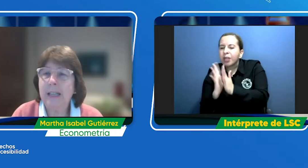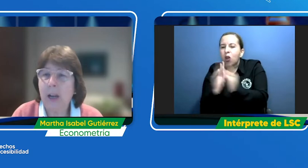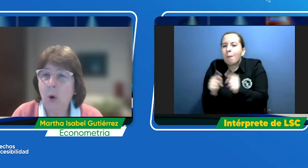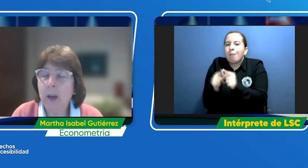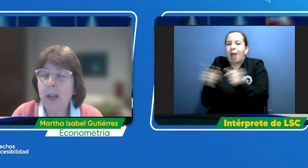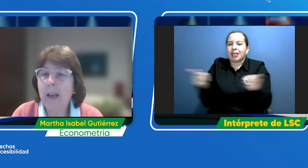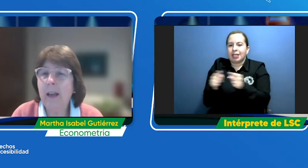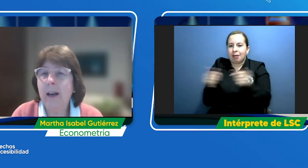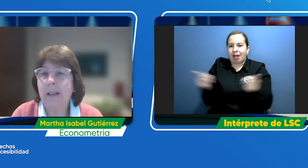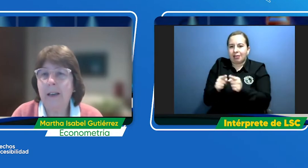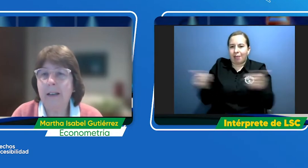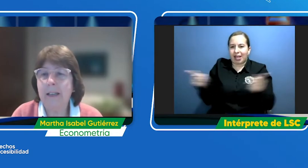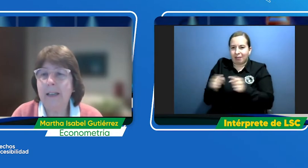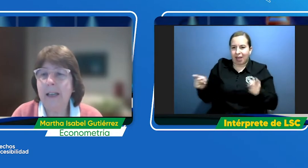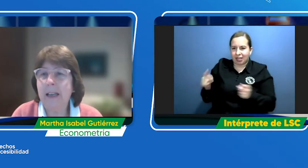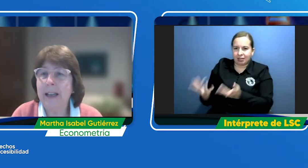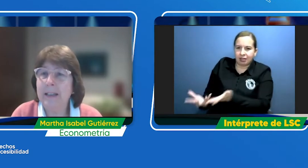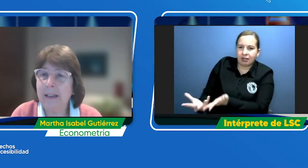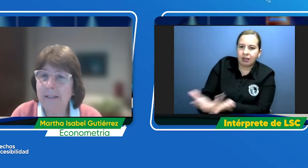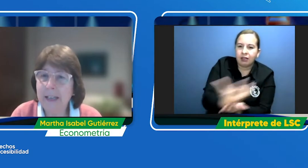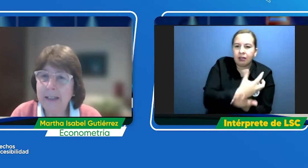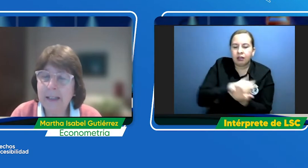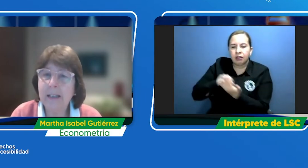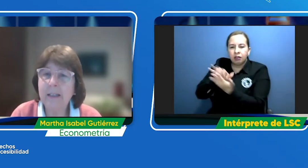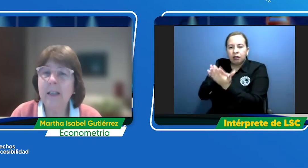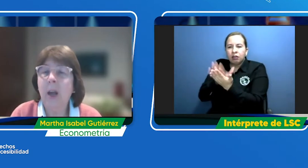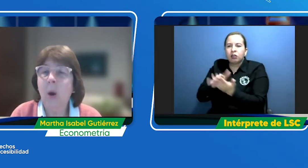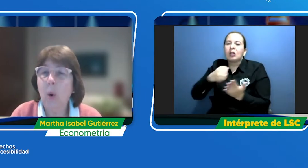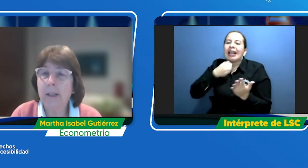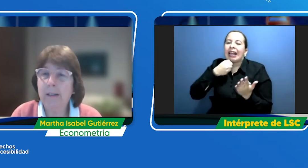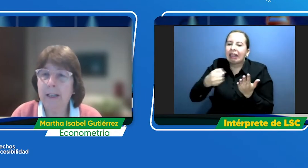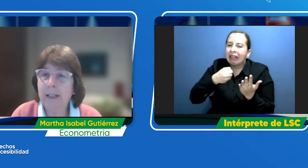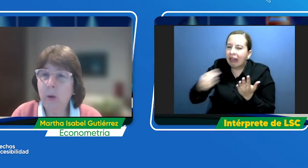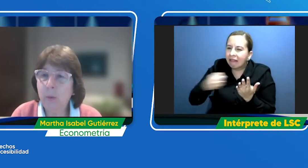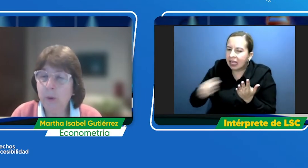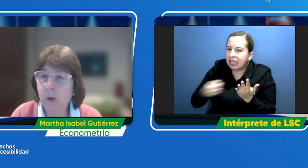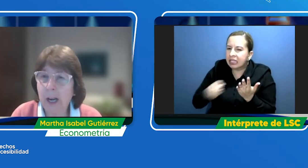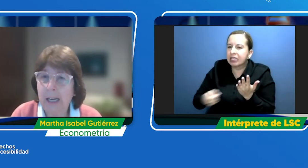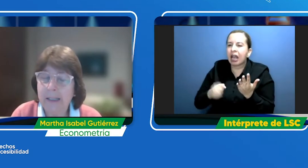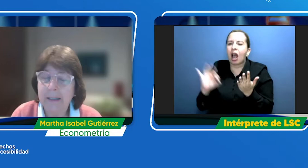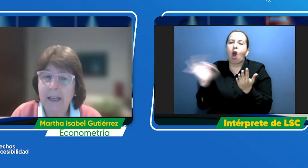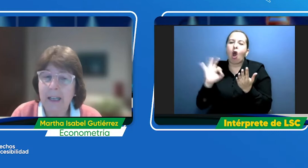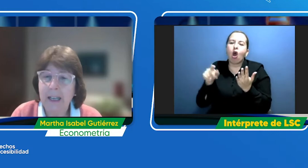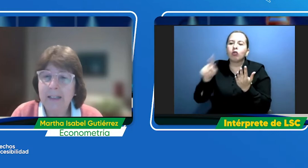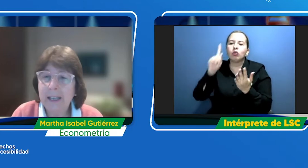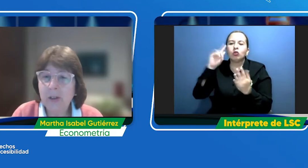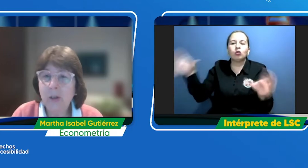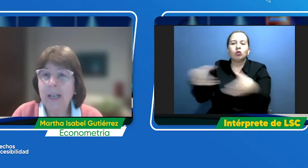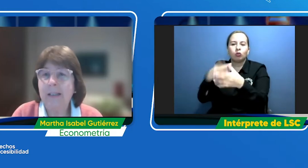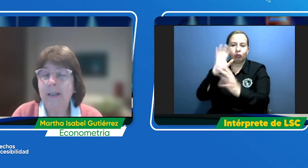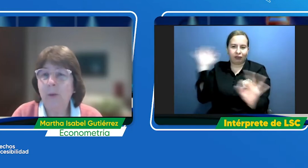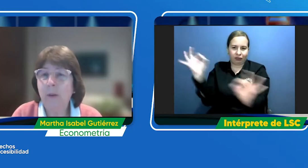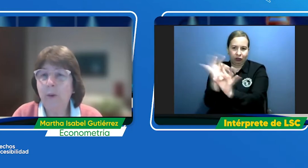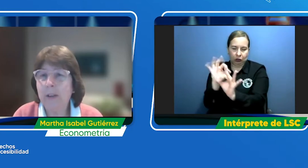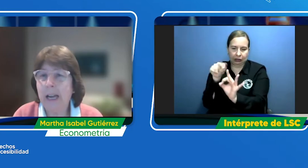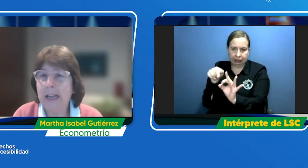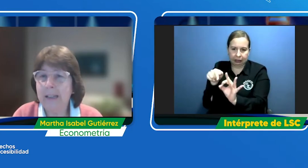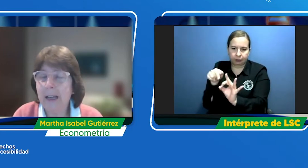recoge a través de entrevistas o a través de grupos focales. Siento que esta es una fortaleza